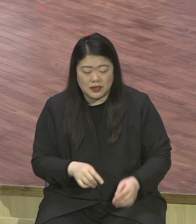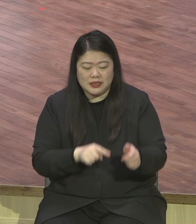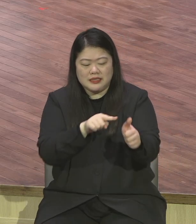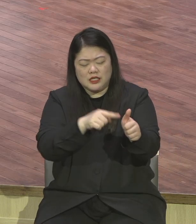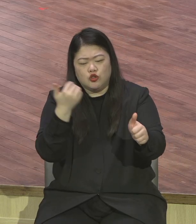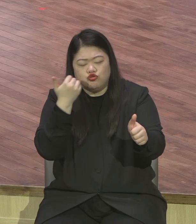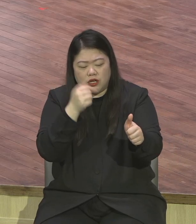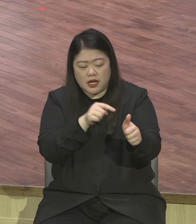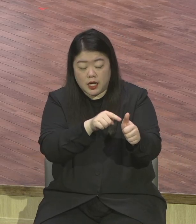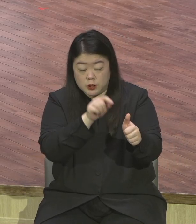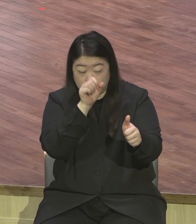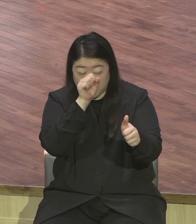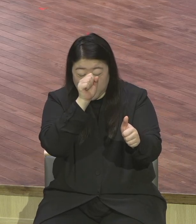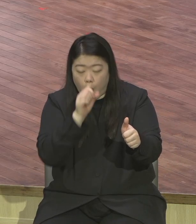기분 좋단 말이에요 칭찬해주는